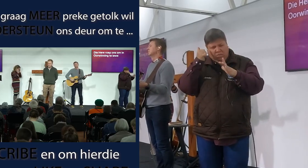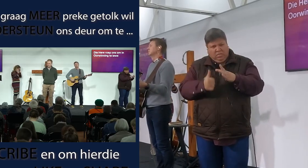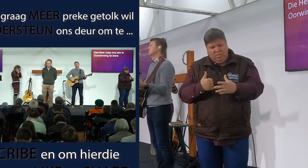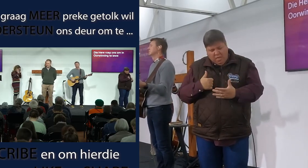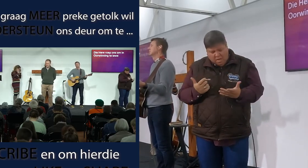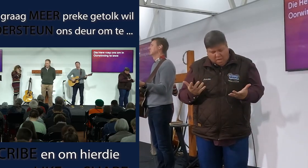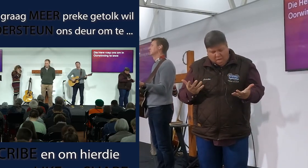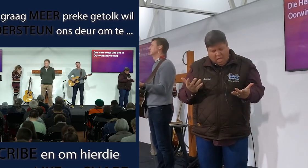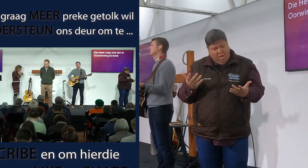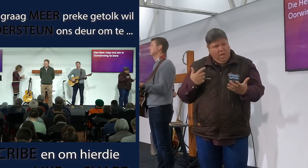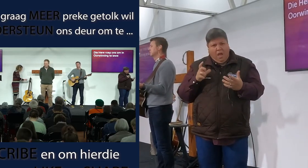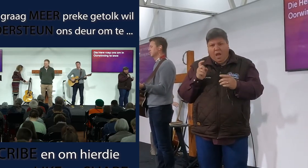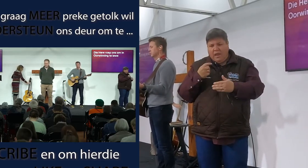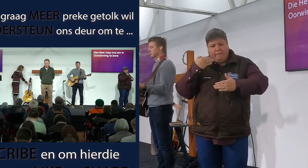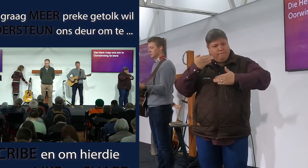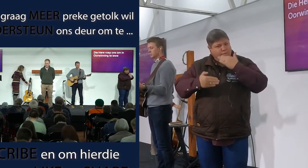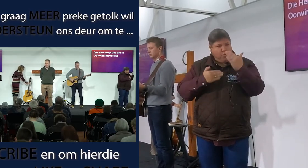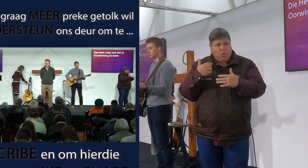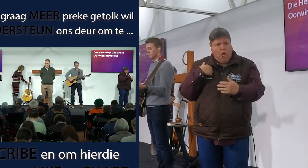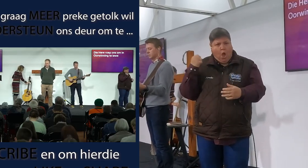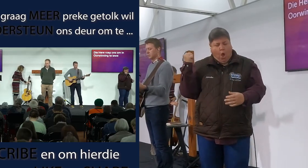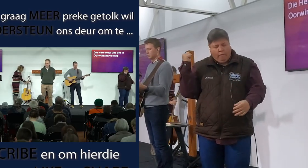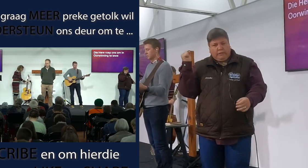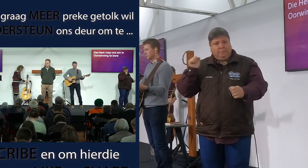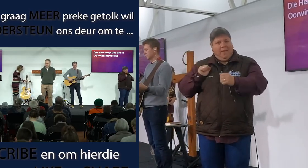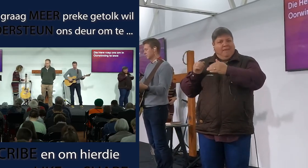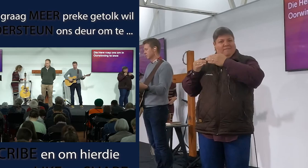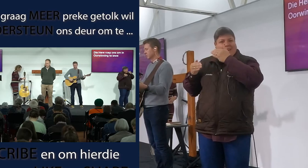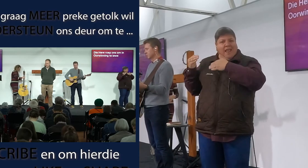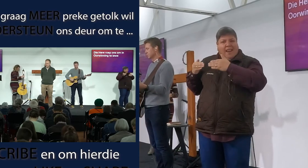nie, omdat ons vast hou in ons verlede.